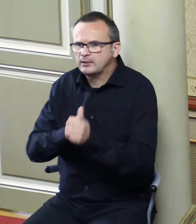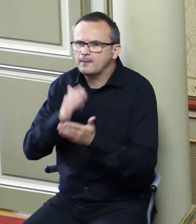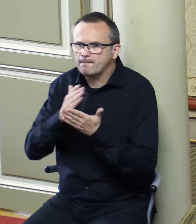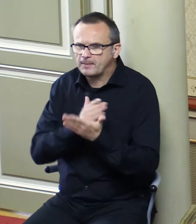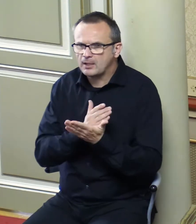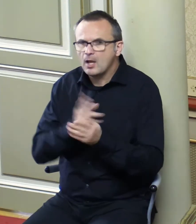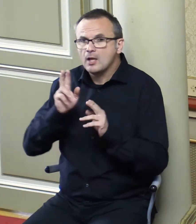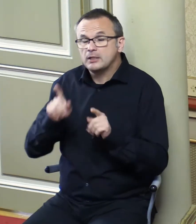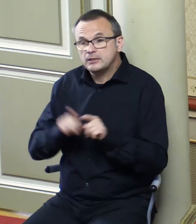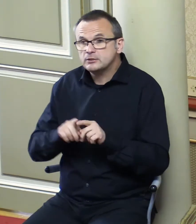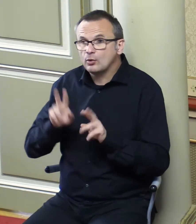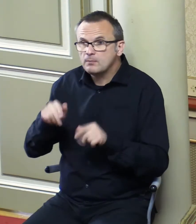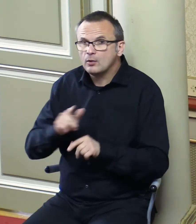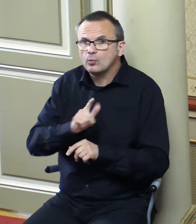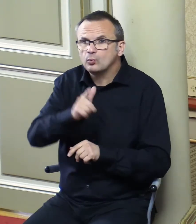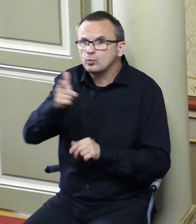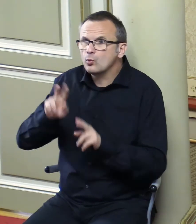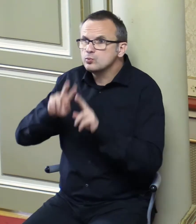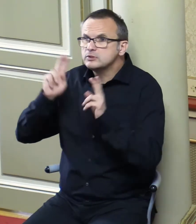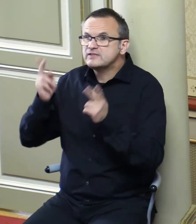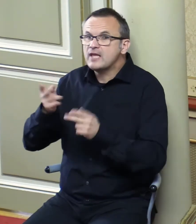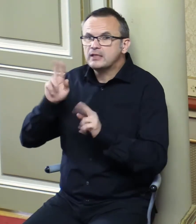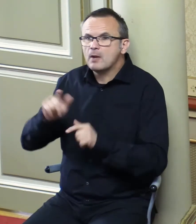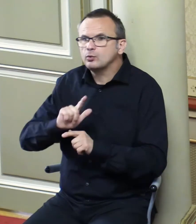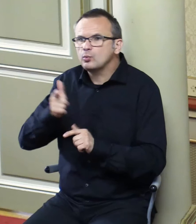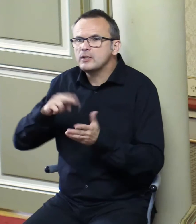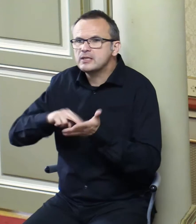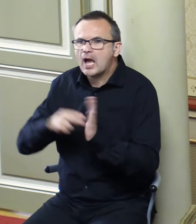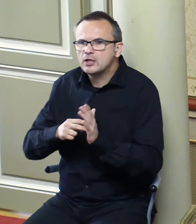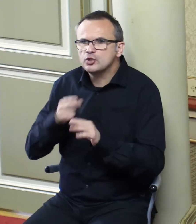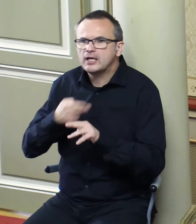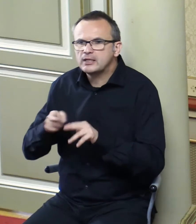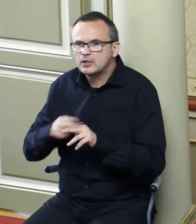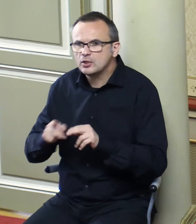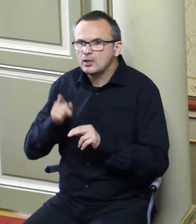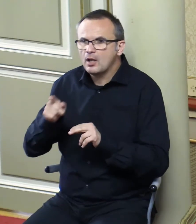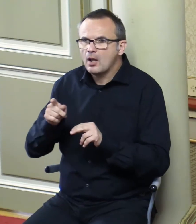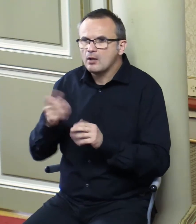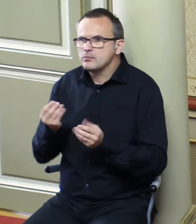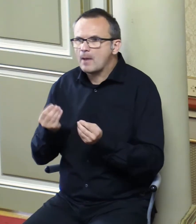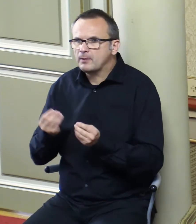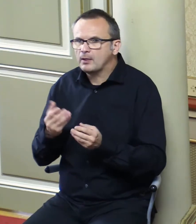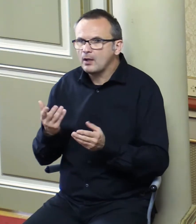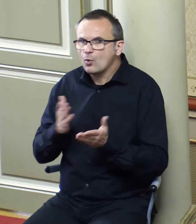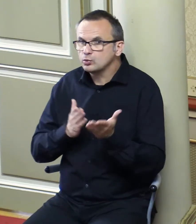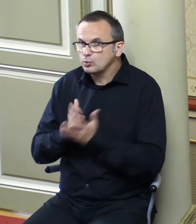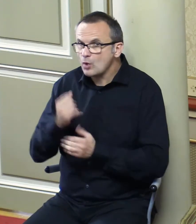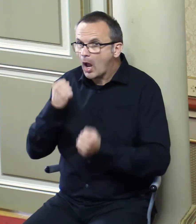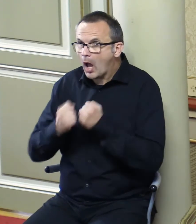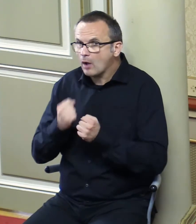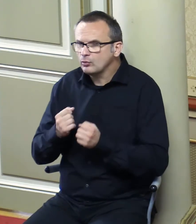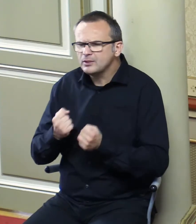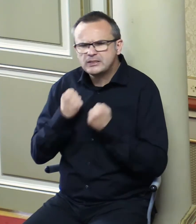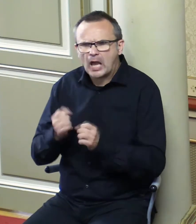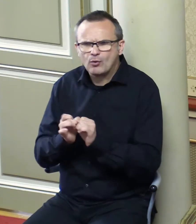druga tehnološka rješenja sve više i više i po cijelom svijetu, gdje se čak uspornici dižu i kada automobili prekoračuju